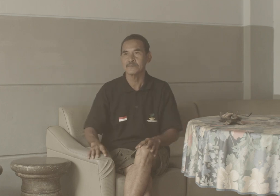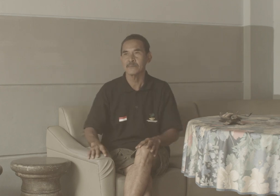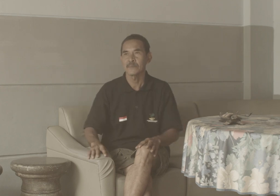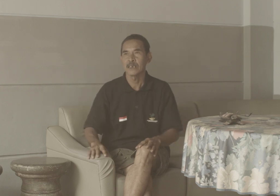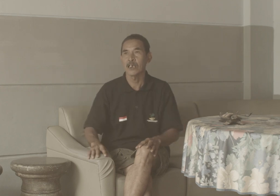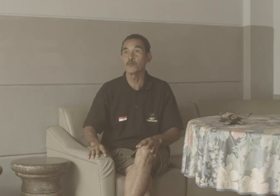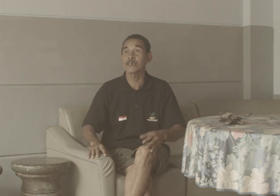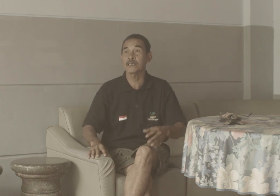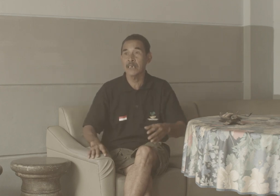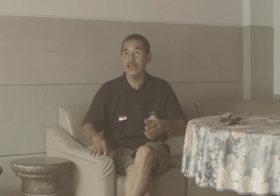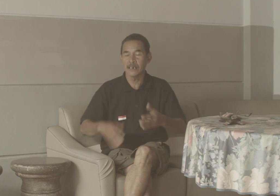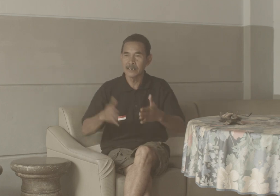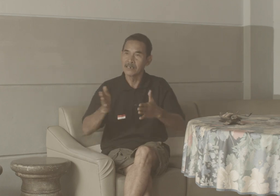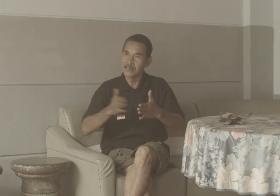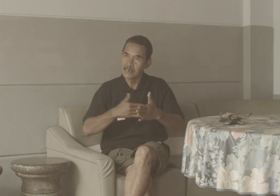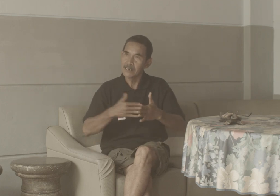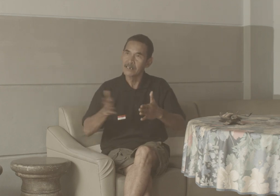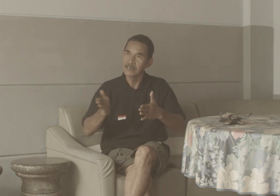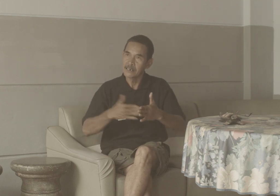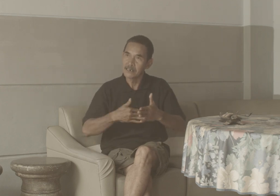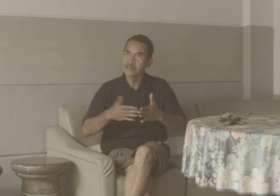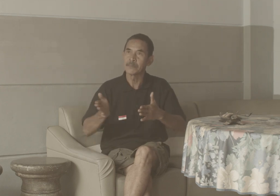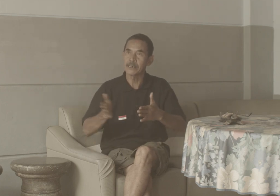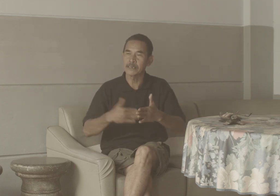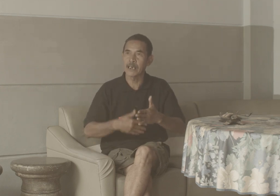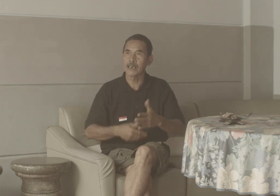Kalau Bekerja Bekerja